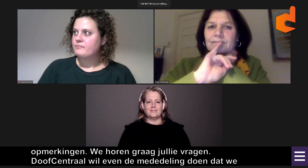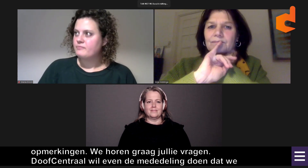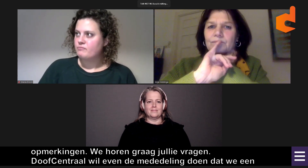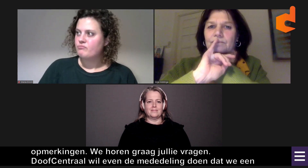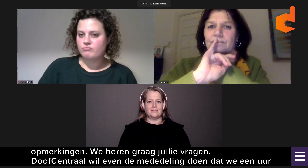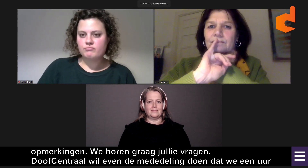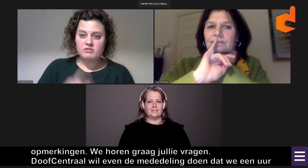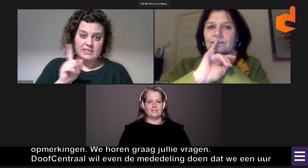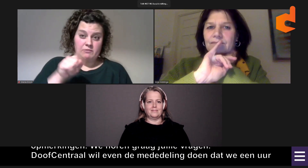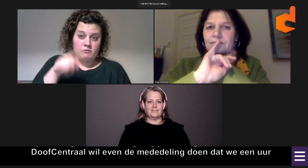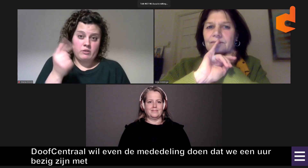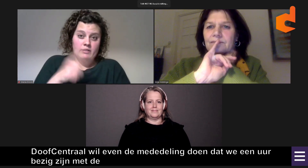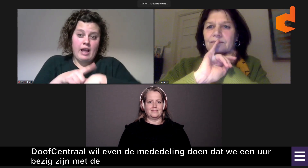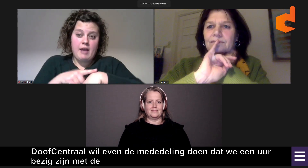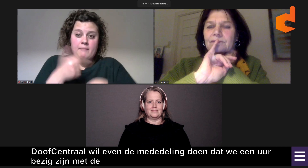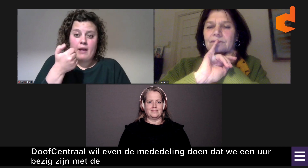En dat is ook erg leuk.